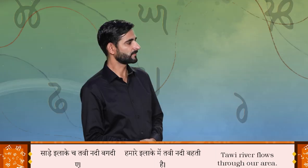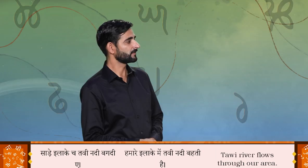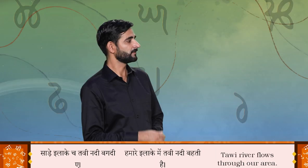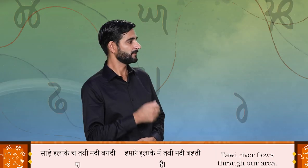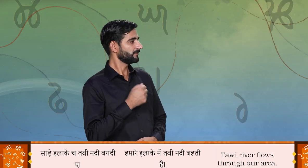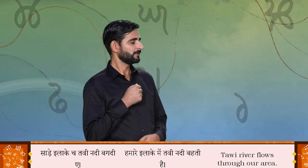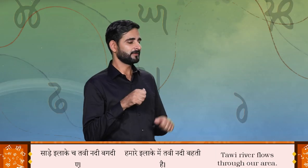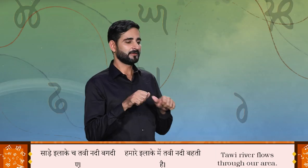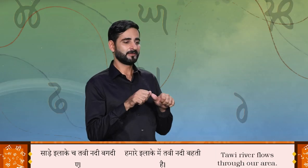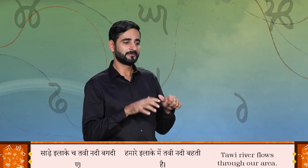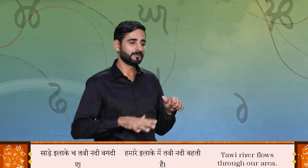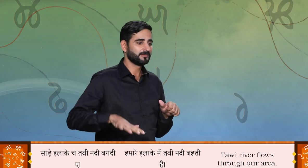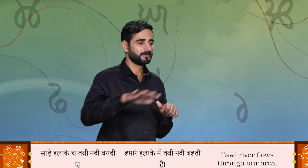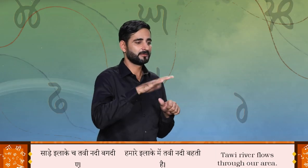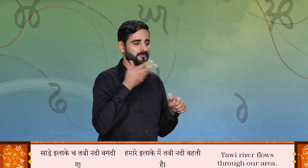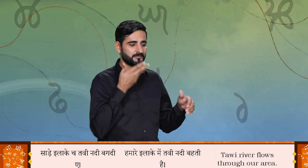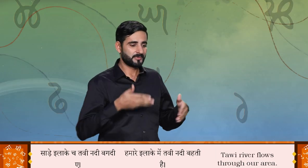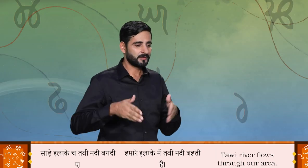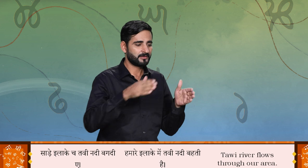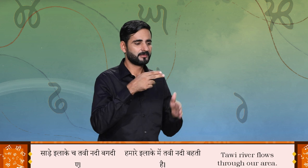साड़े लाकेच तवी नदी बग दिया